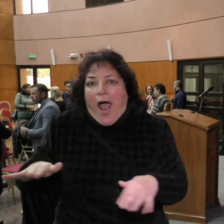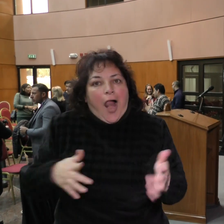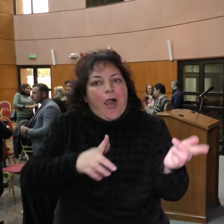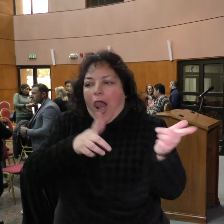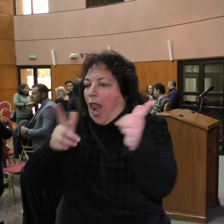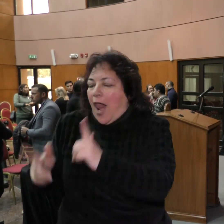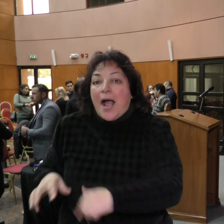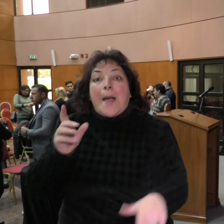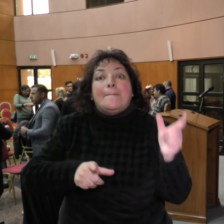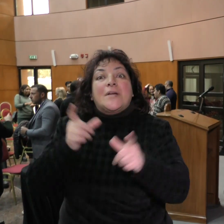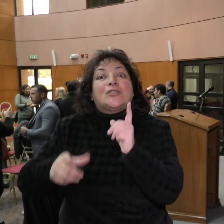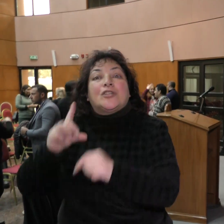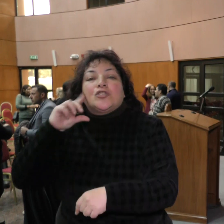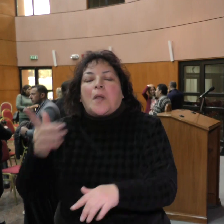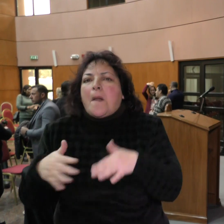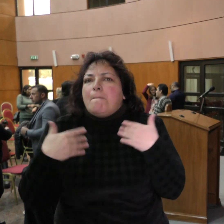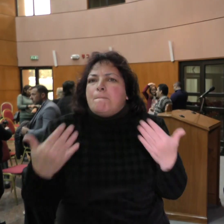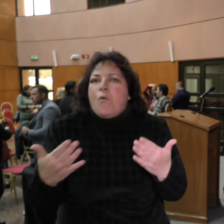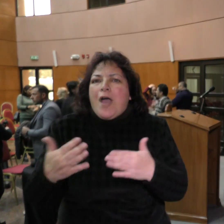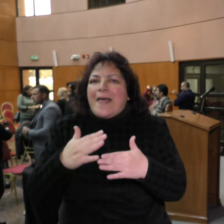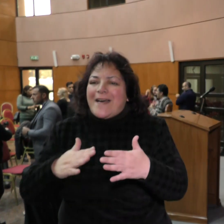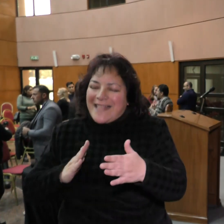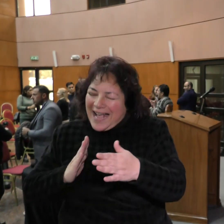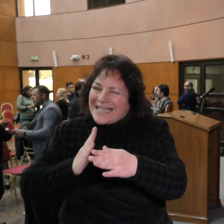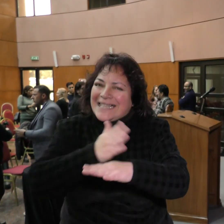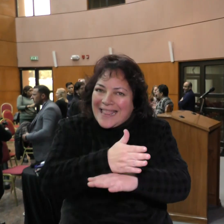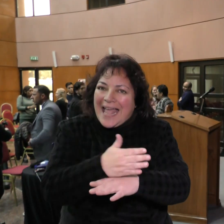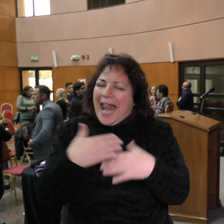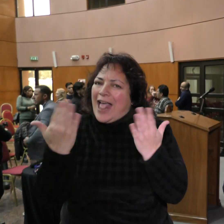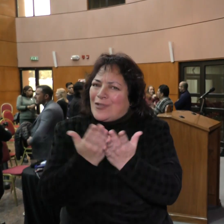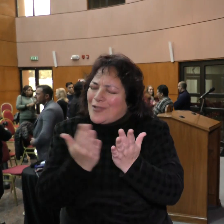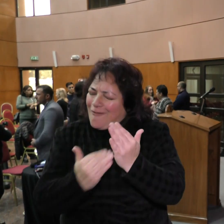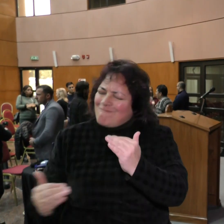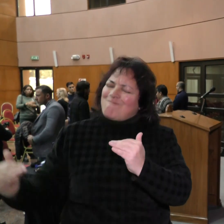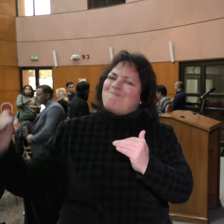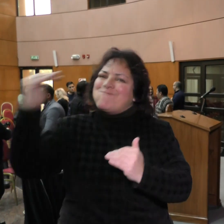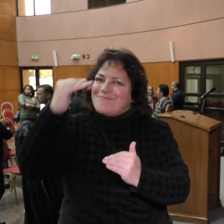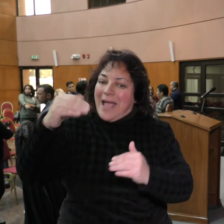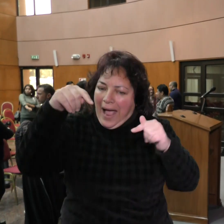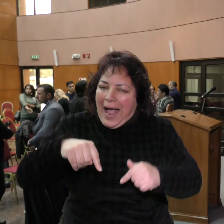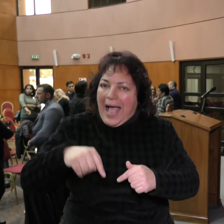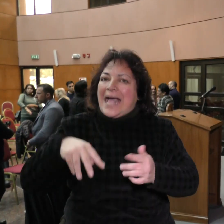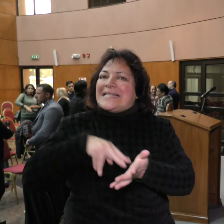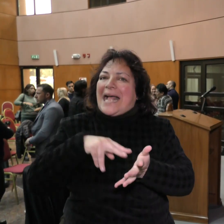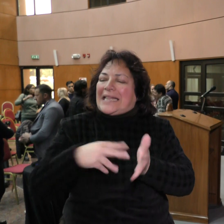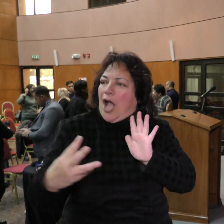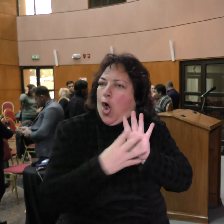puedan acceder a estudios superiores y desde Salta estamos dando el ejemplo. Estamos dando el ejemplo de que hay que romper las barreras